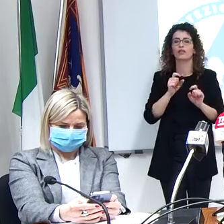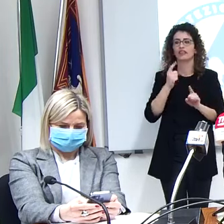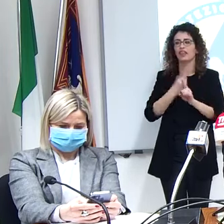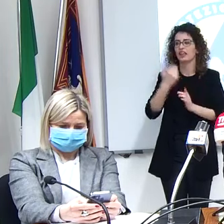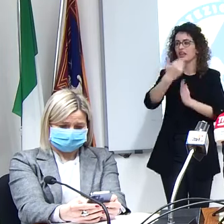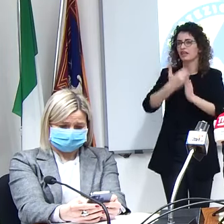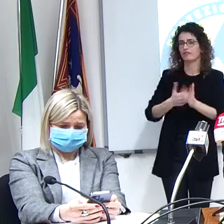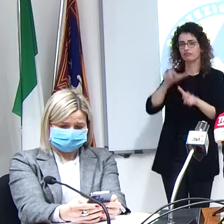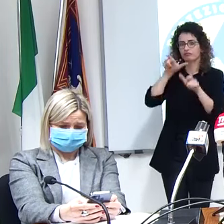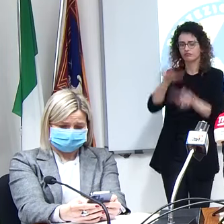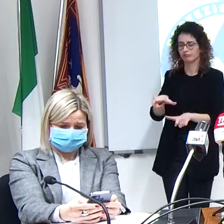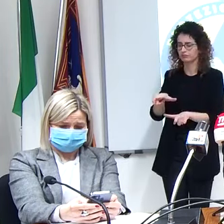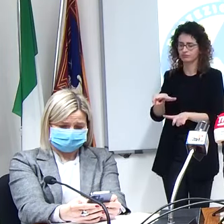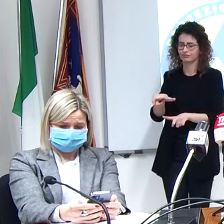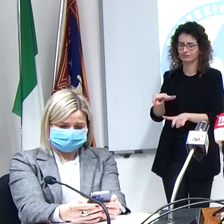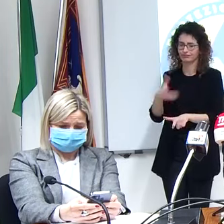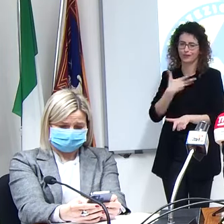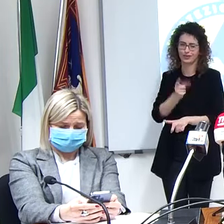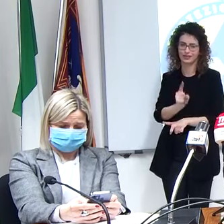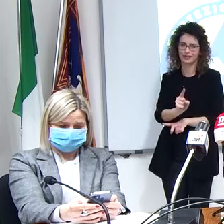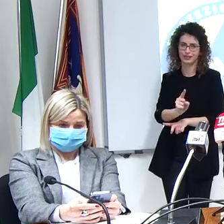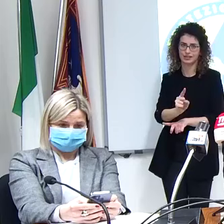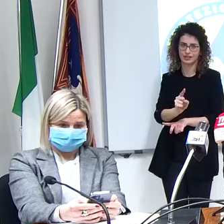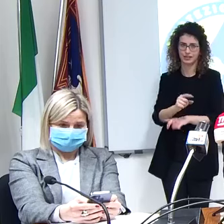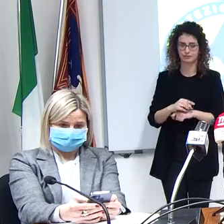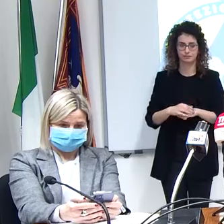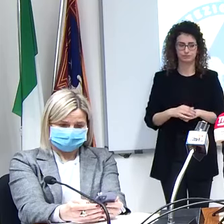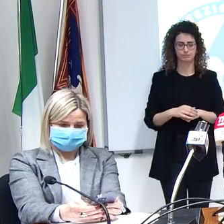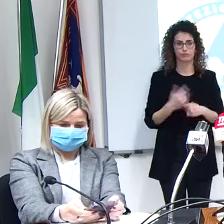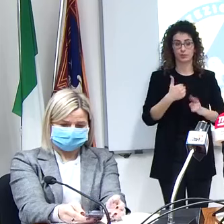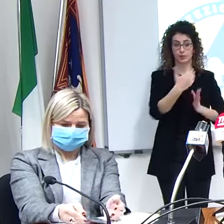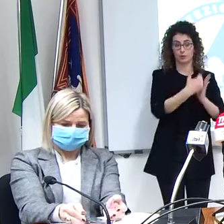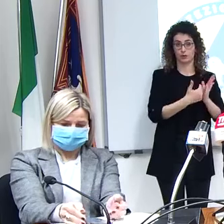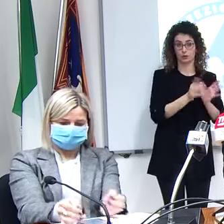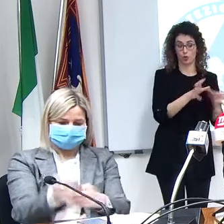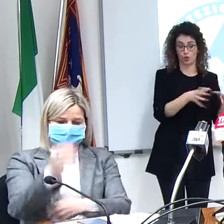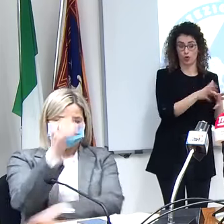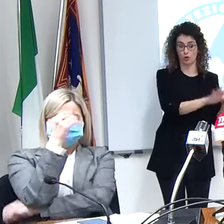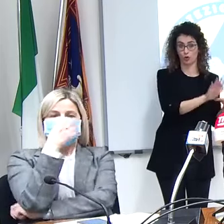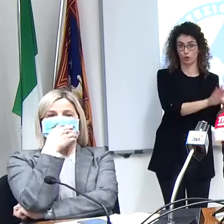'utilizzo di un protocollo quindi questo diverso protocollo